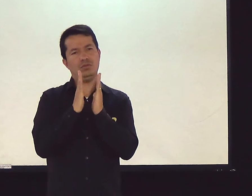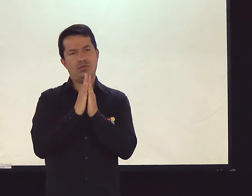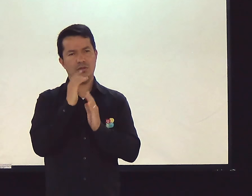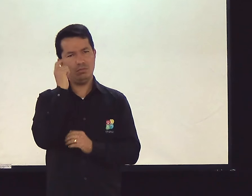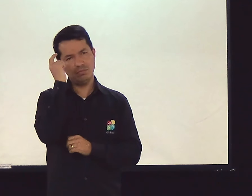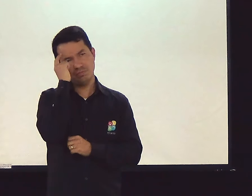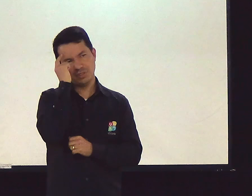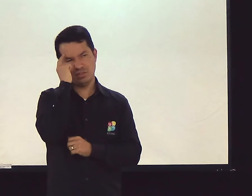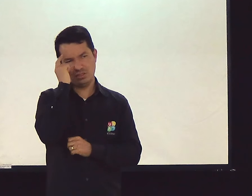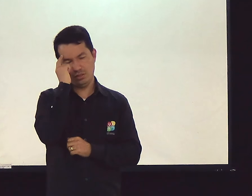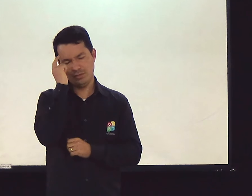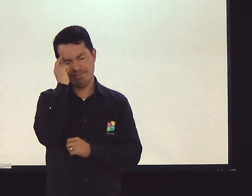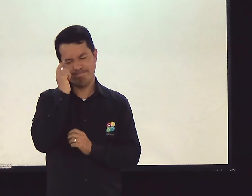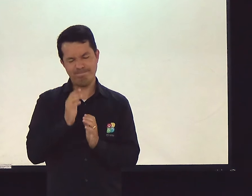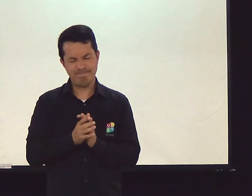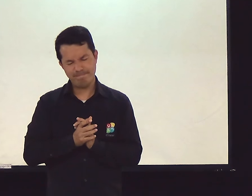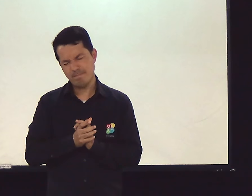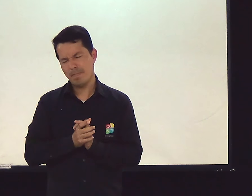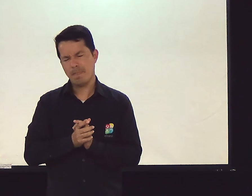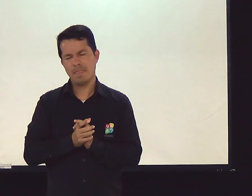Nós vamos orar e vamos refletir sobre isso.